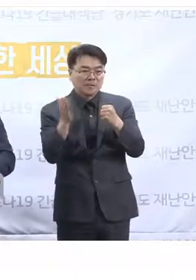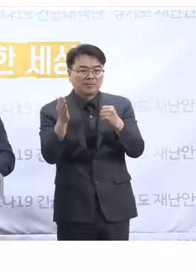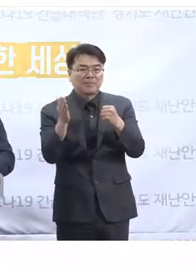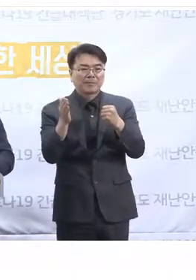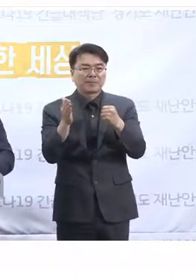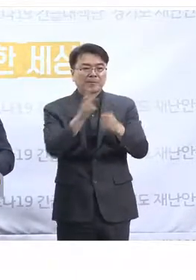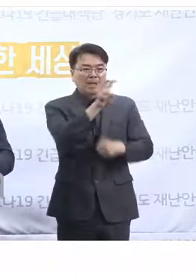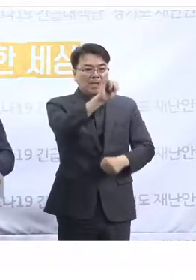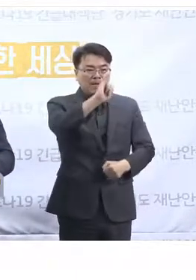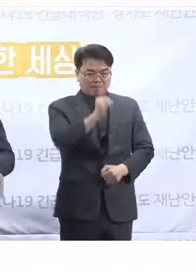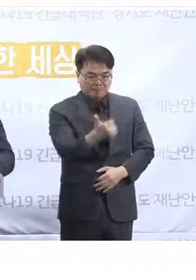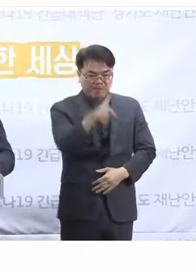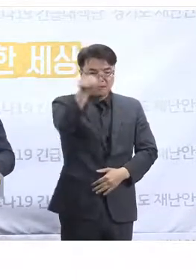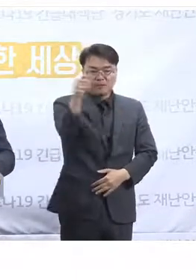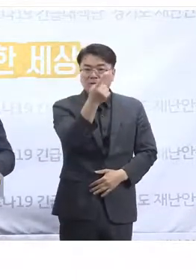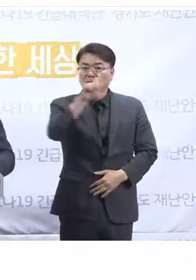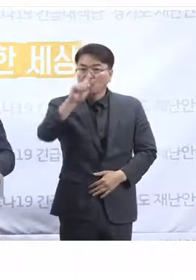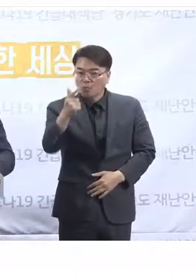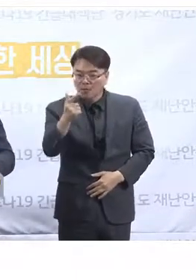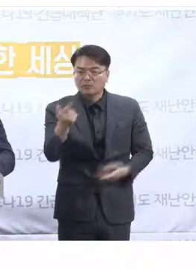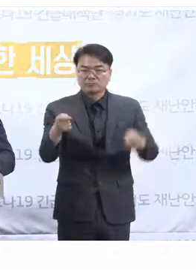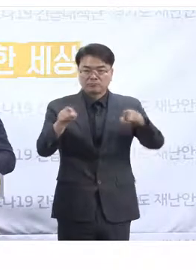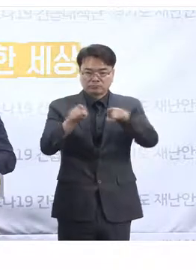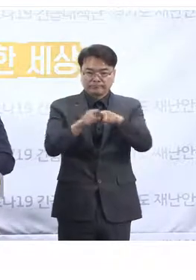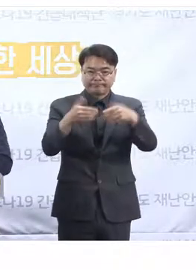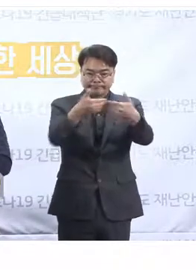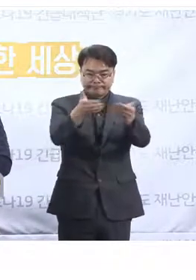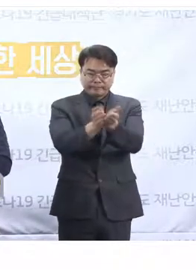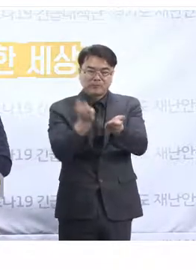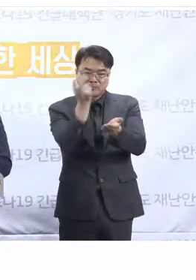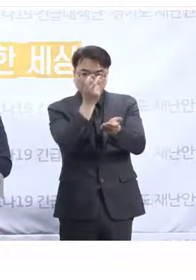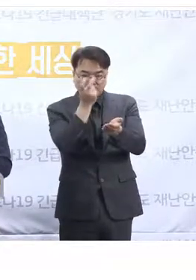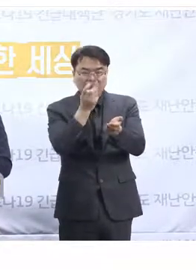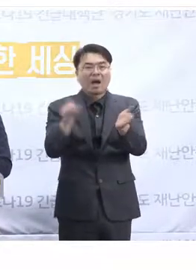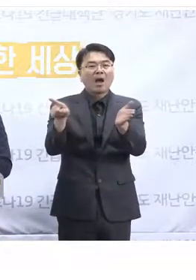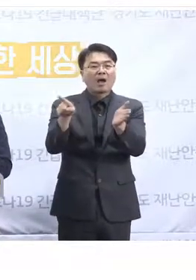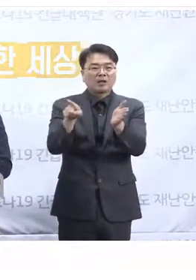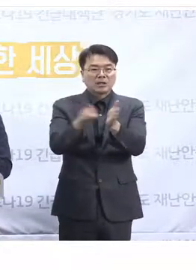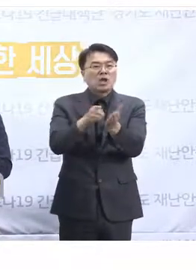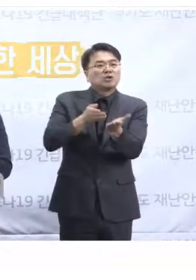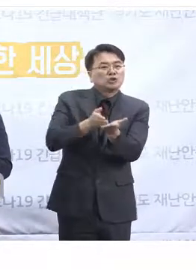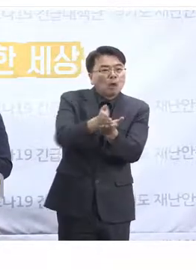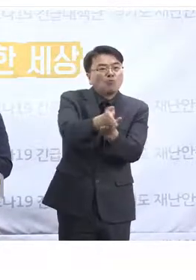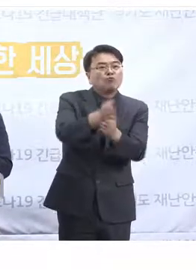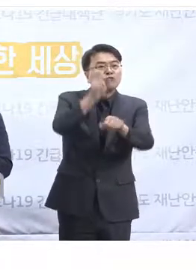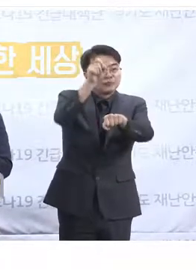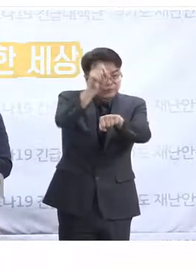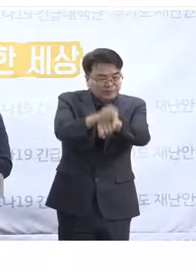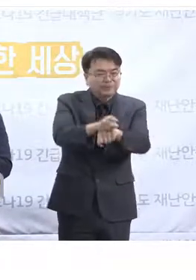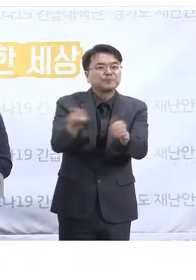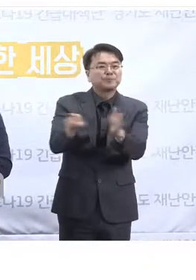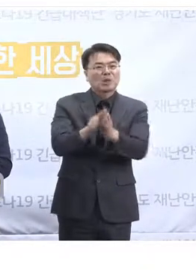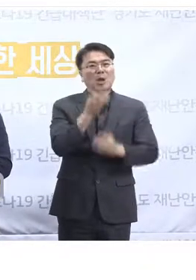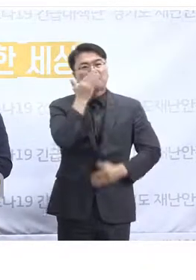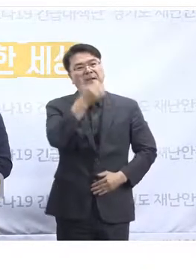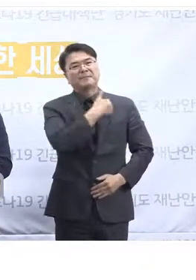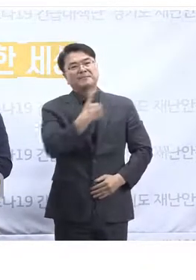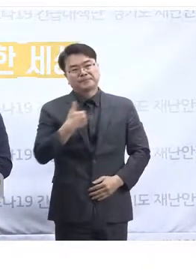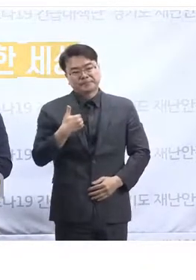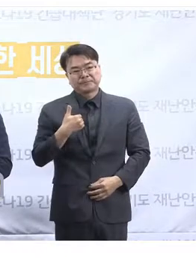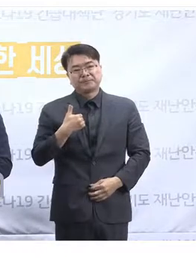이 민간합동조사단의 어떤 전문성에 대해서는 충분히 신뢰를 하실 만하다고 생각을 합니다. 그리고 관계의